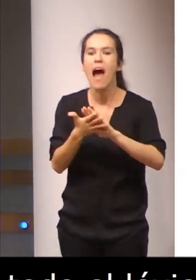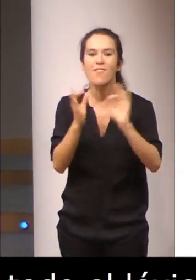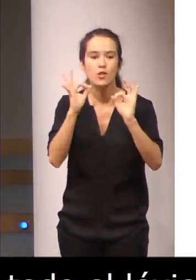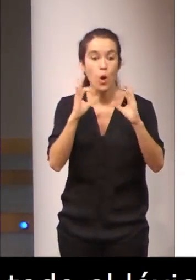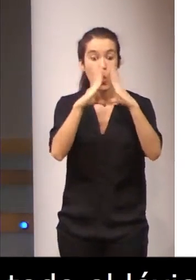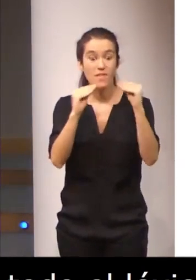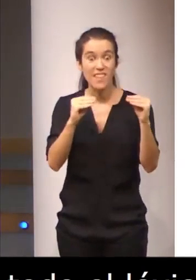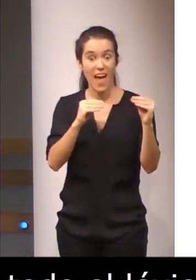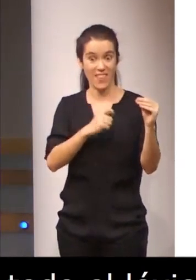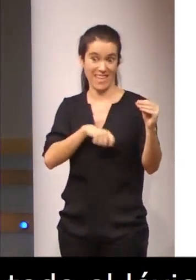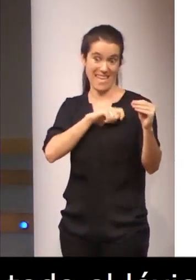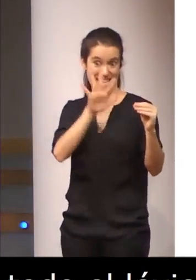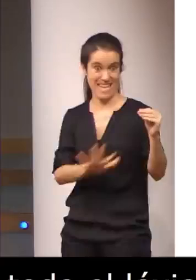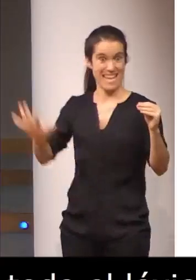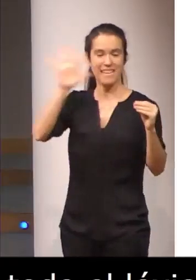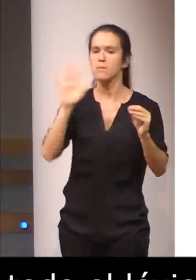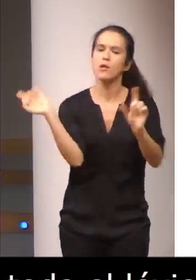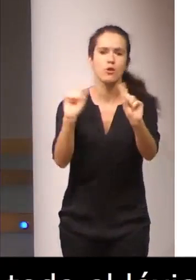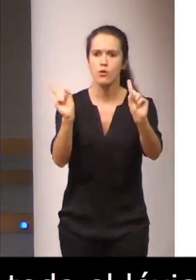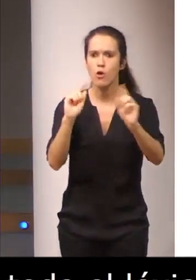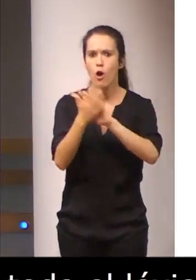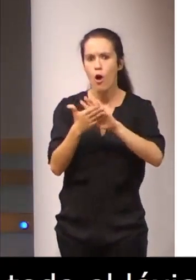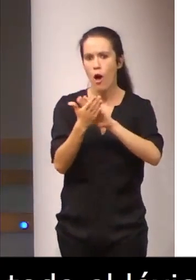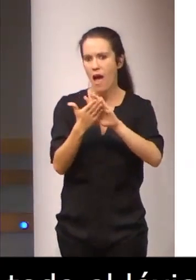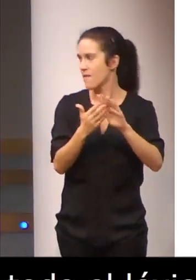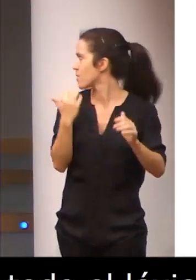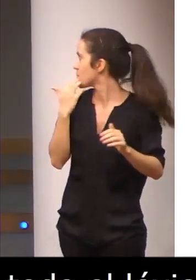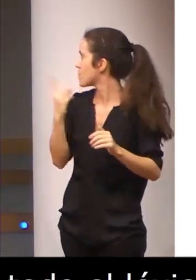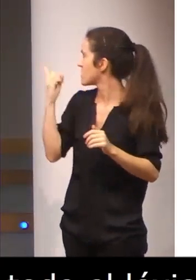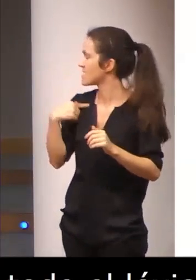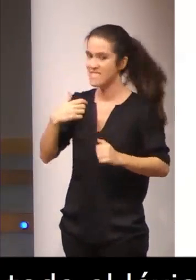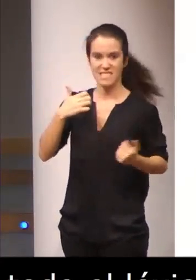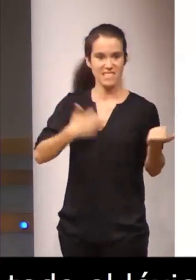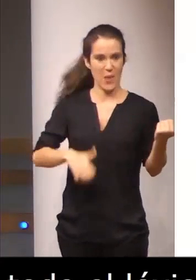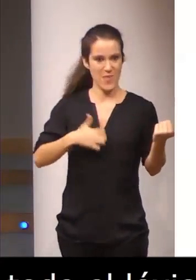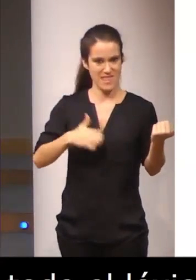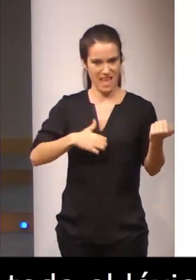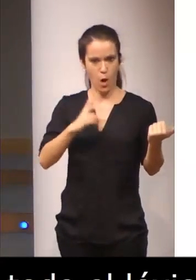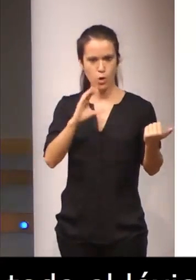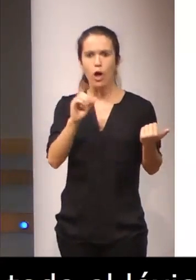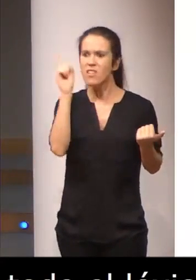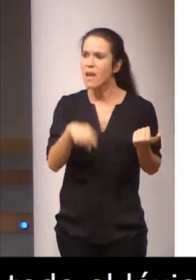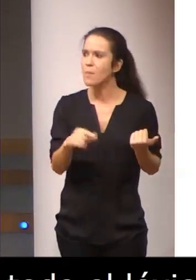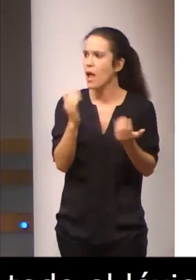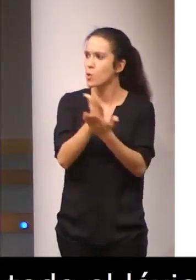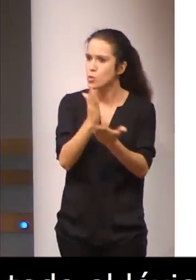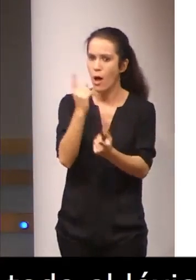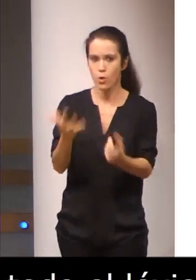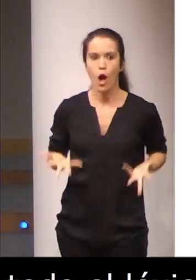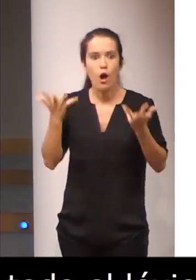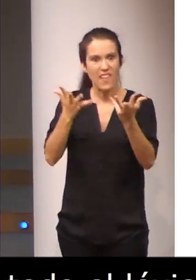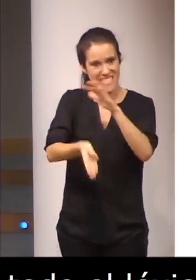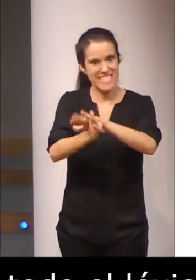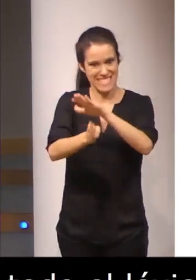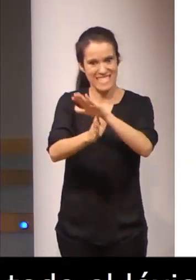estatales, he referido a la… está la UPO, pone ahí arriba Sevilla, pero está la UPO. Incluso hay cursos que están anunciados como que se siguen